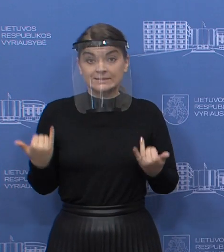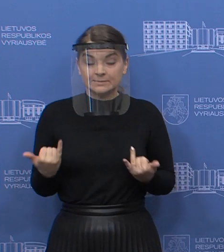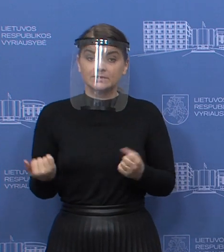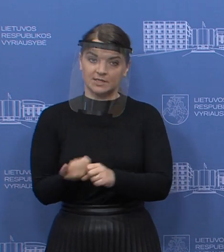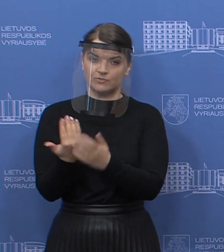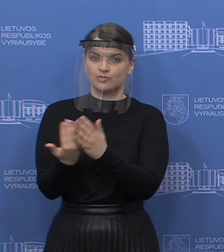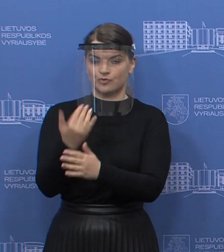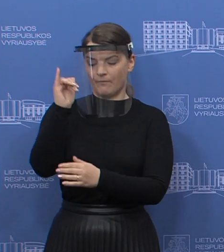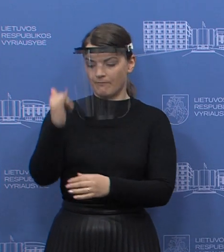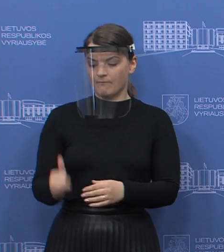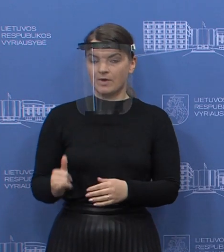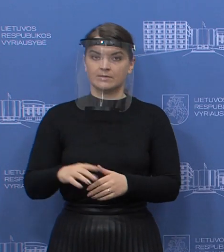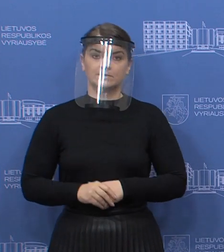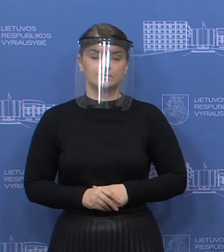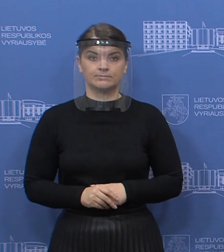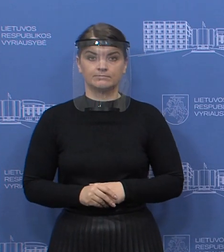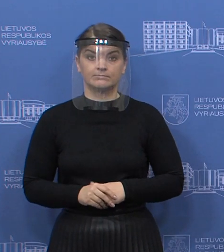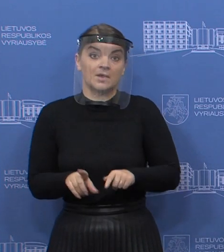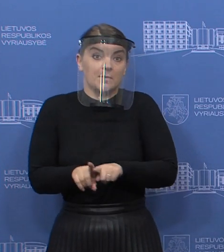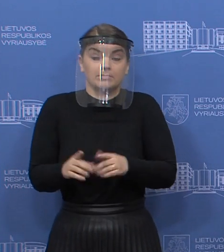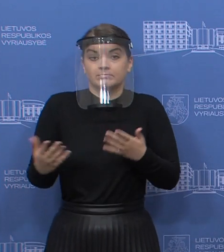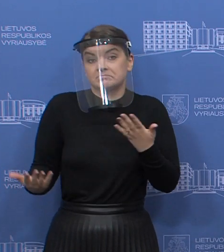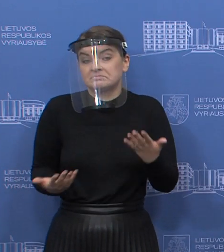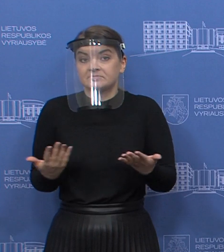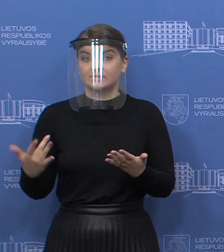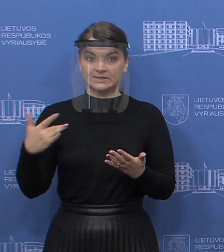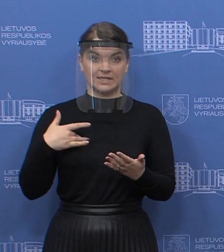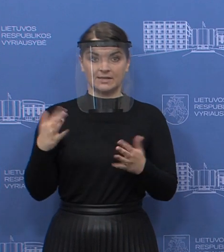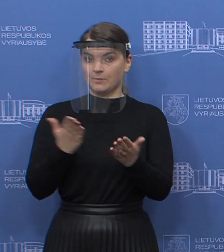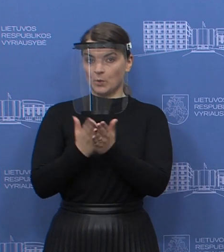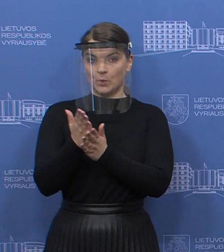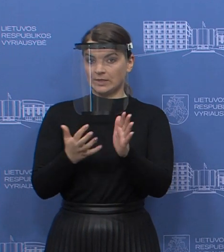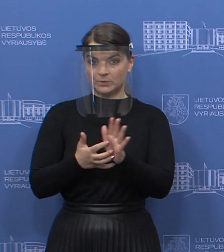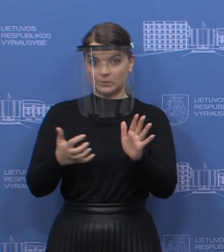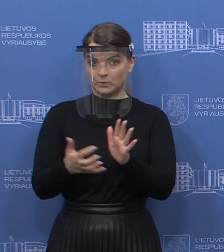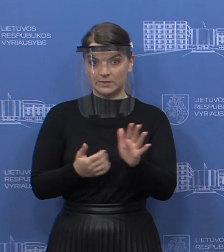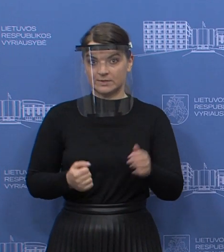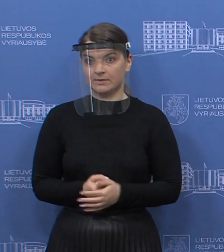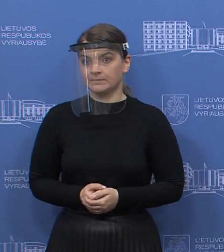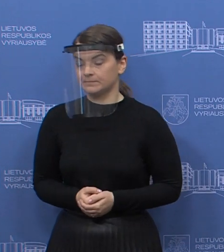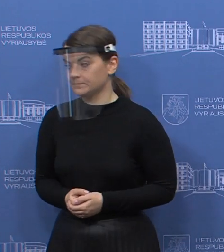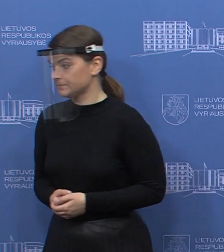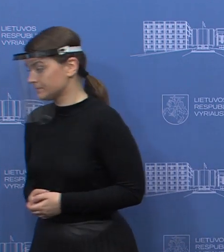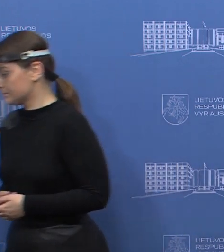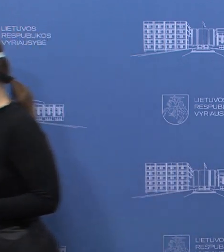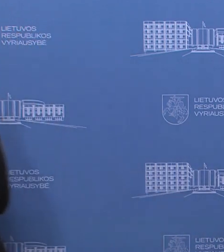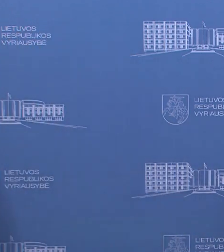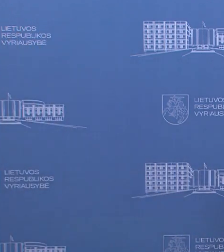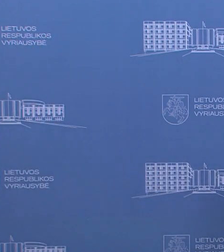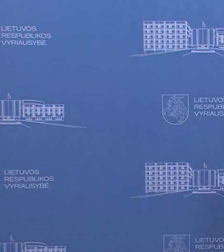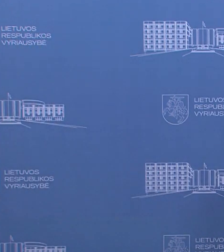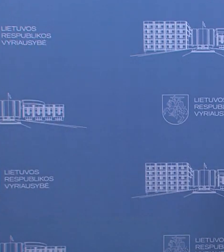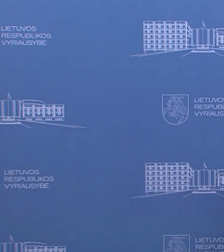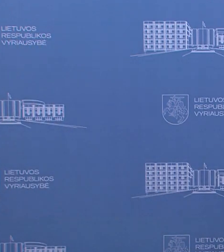reikia vertinti jau kaip, da, galbūt tam tikrą ir nepatyrimą. Vėjas lažinios, Tasis Gudavičius,